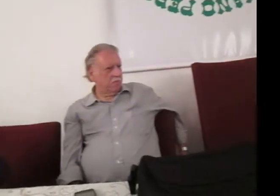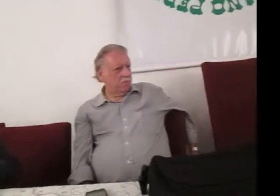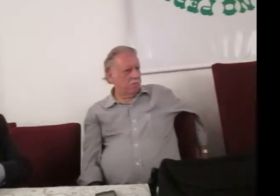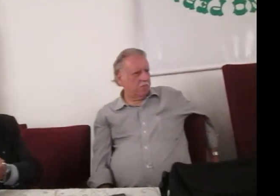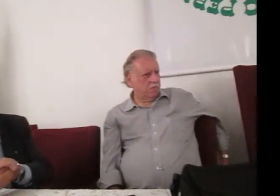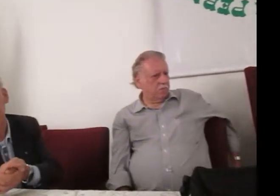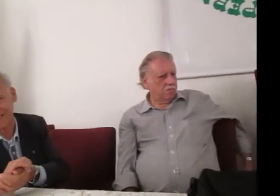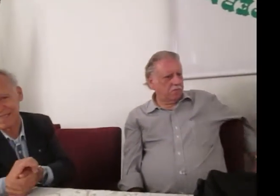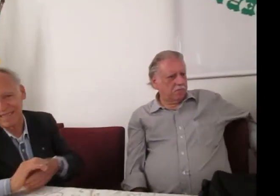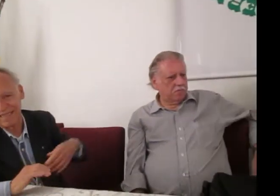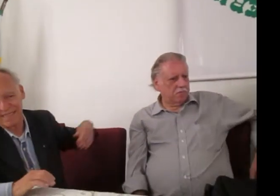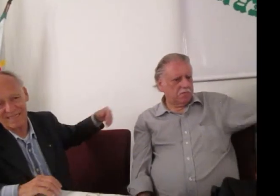explodindo tudo, acabou.